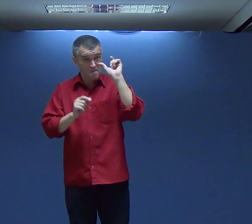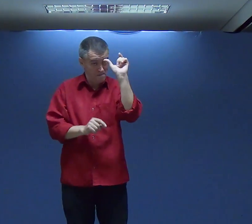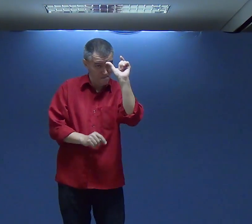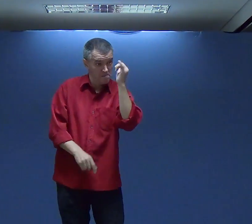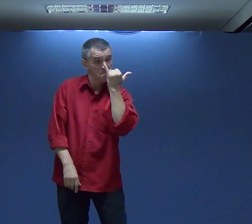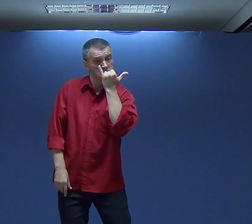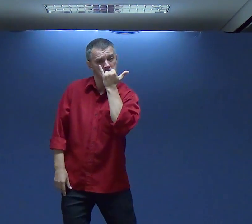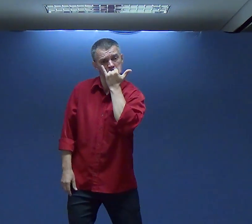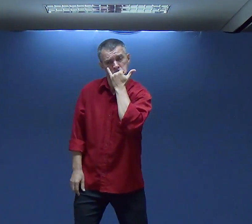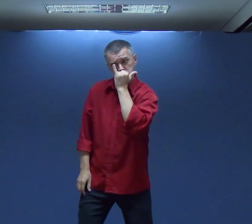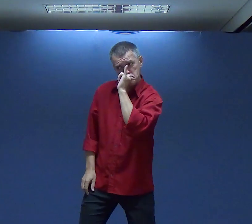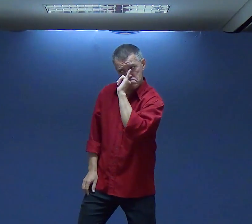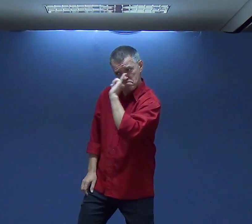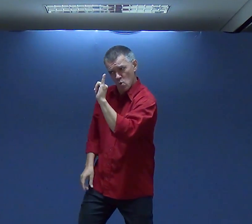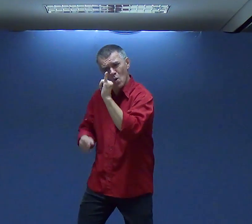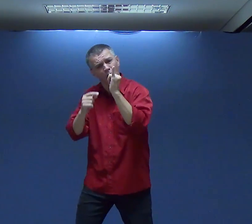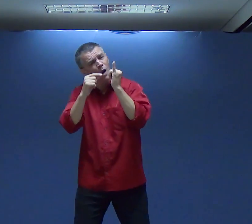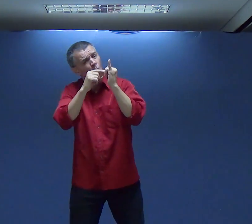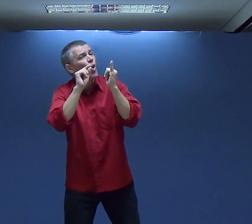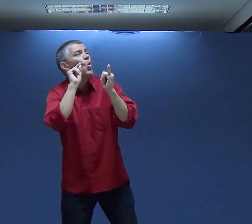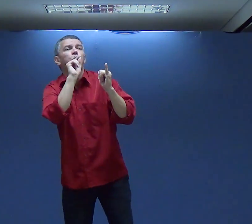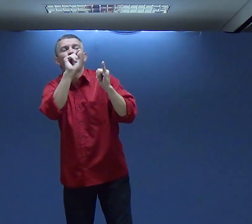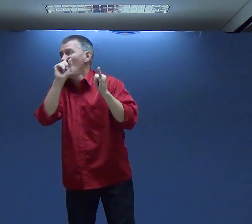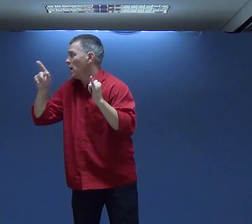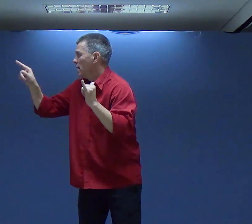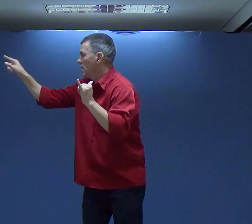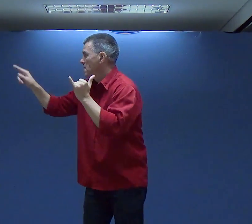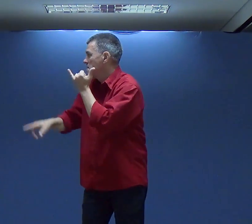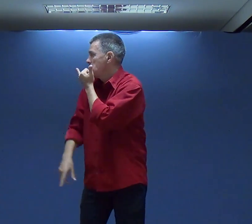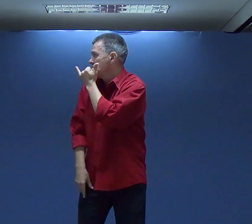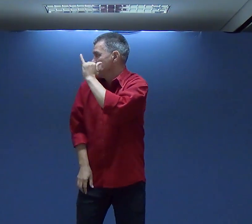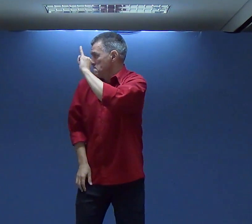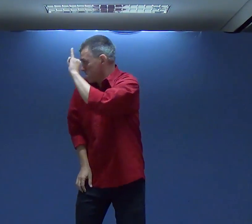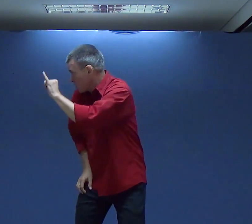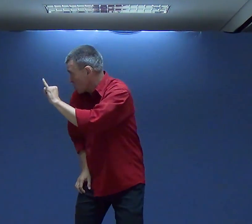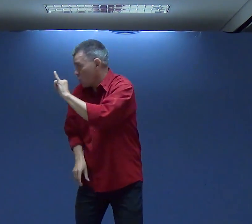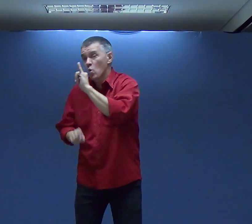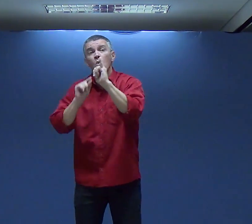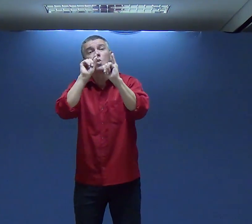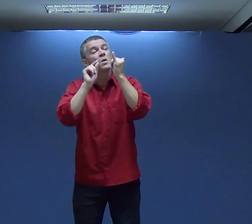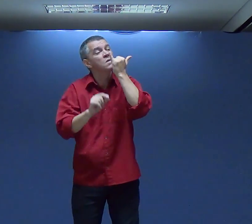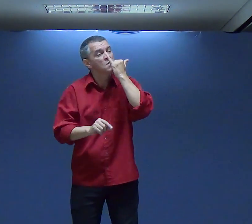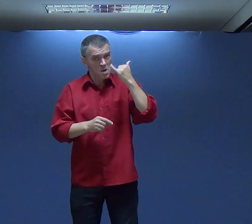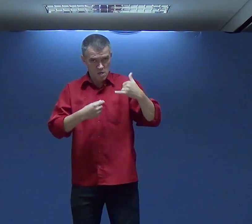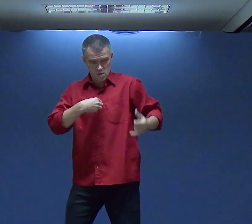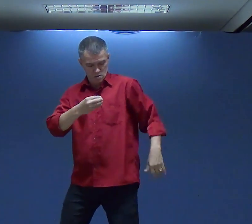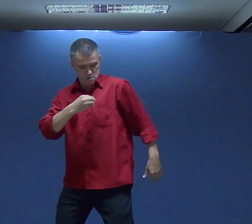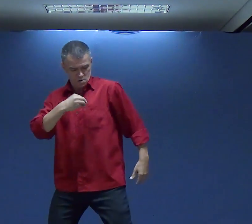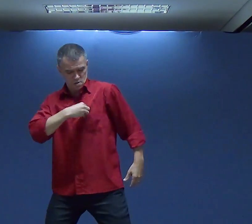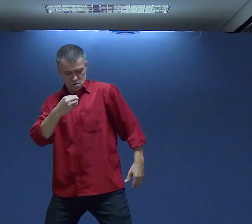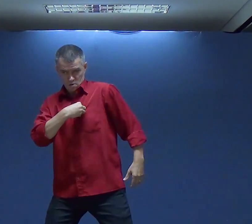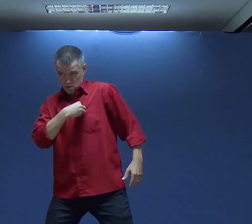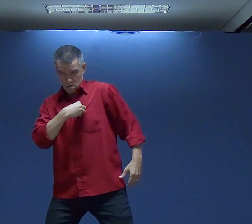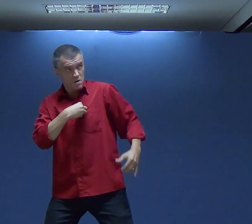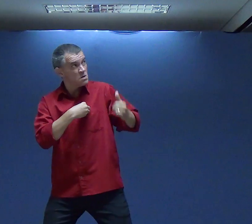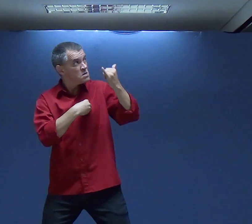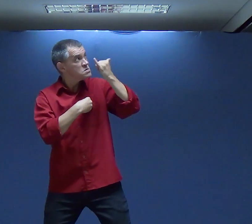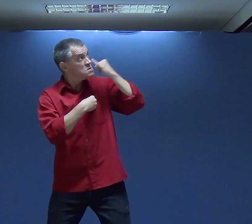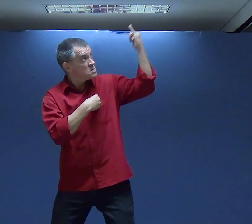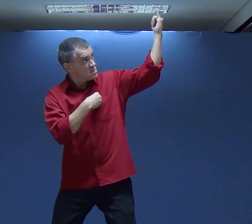A palavra diz A palavra é perdão Deus perdoa Por exemplo Eu